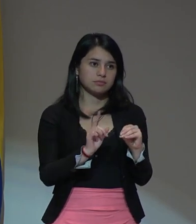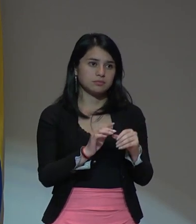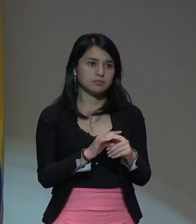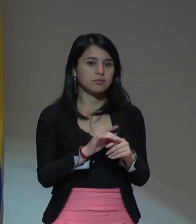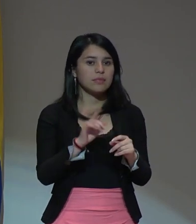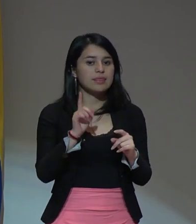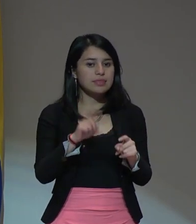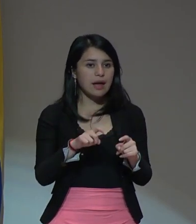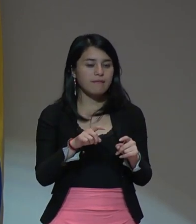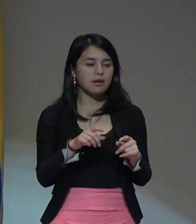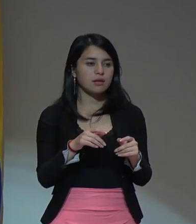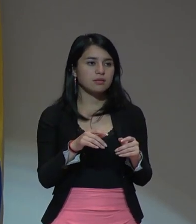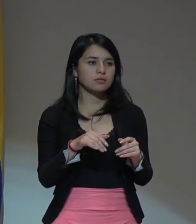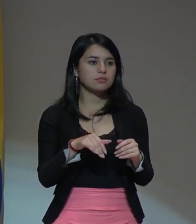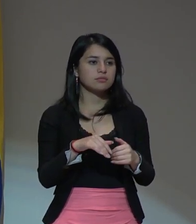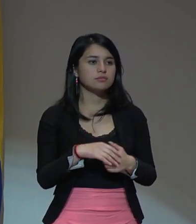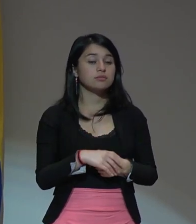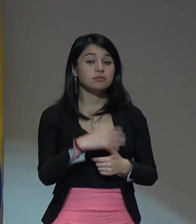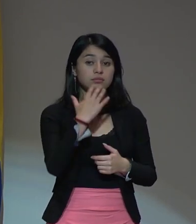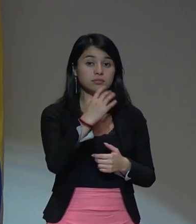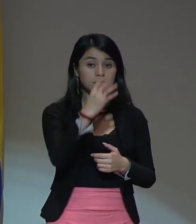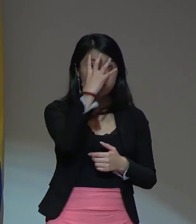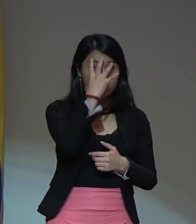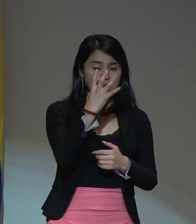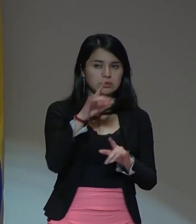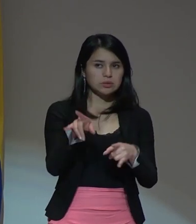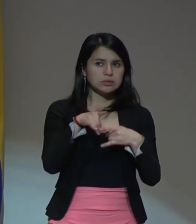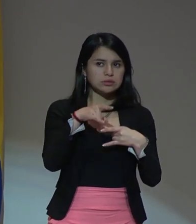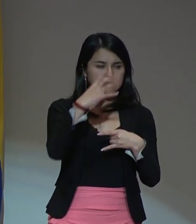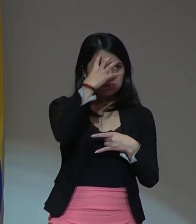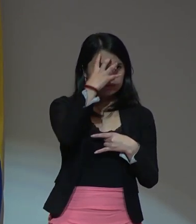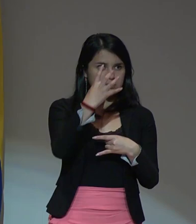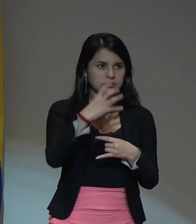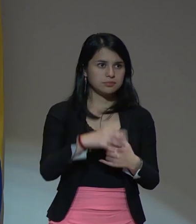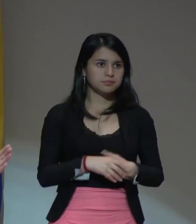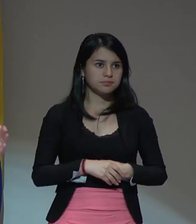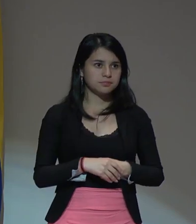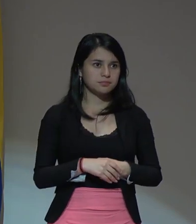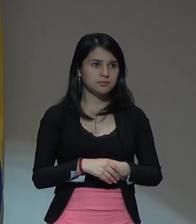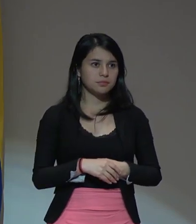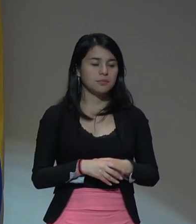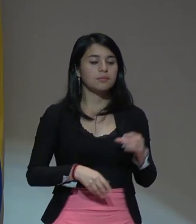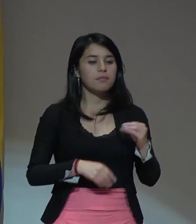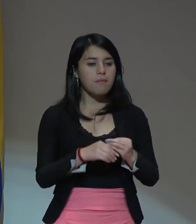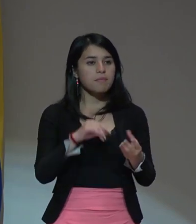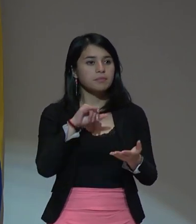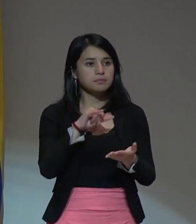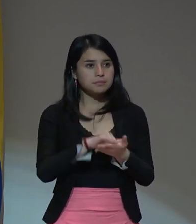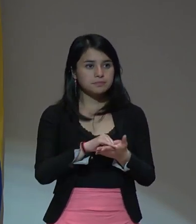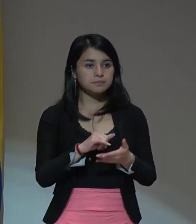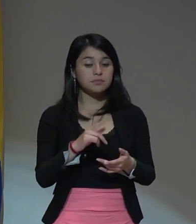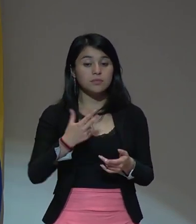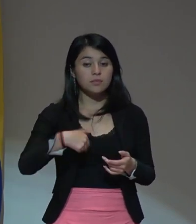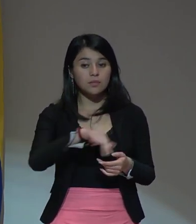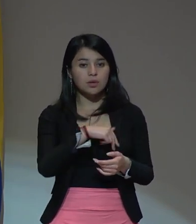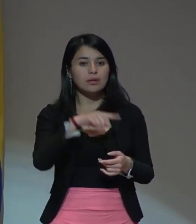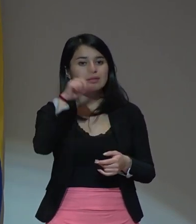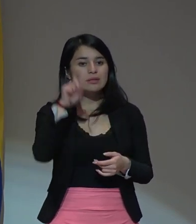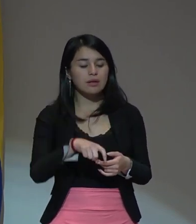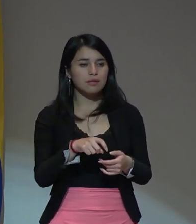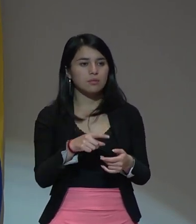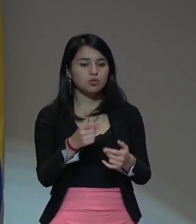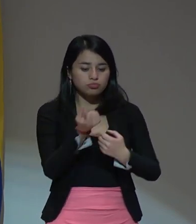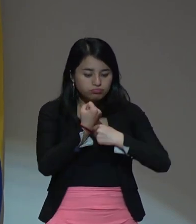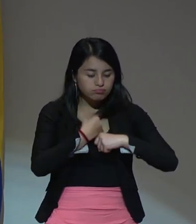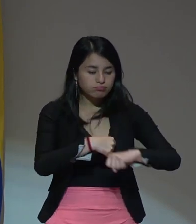Se silencia porque uno tiene vergüenza de la vergüenza pero es por allí que tenemos que hacer